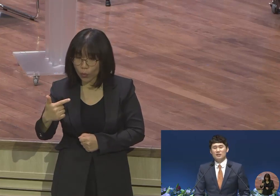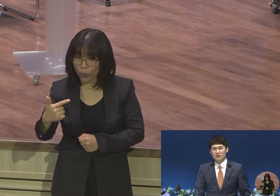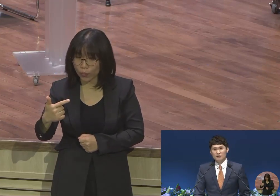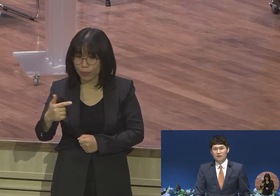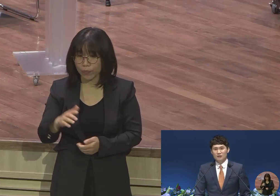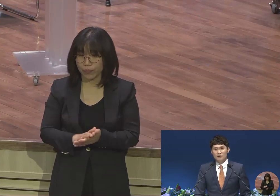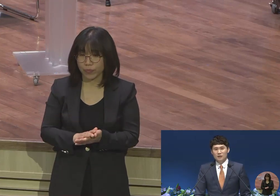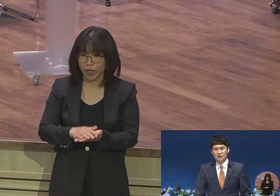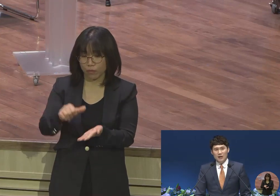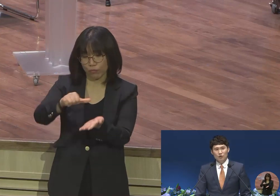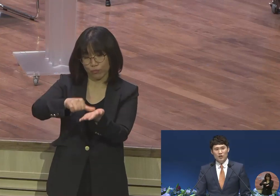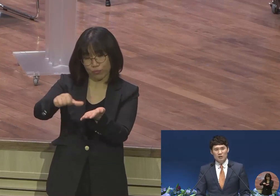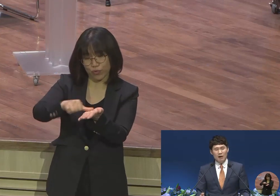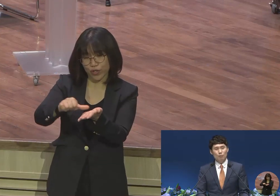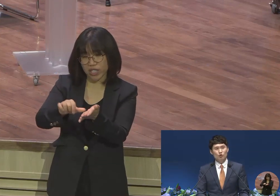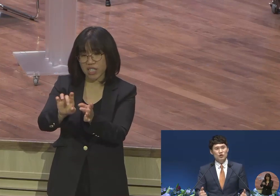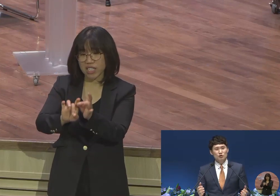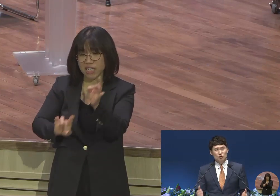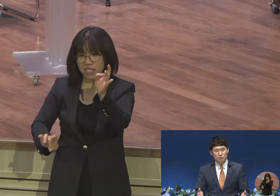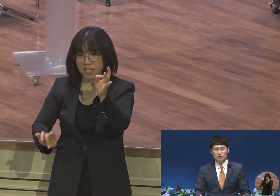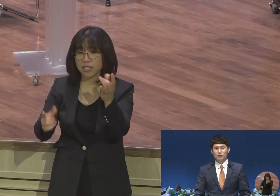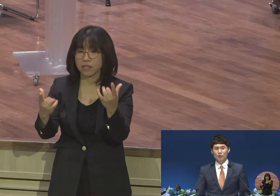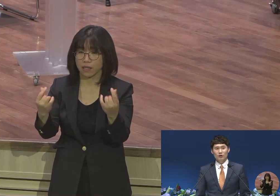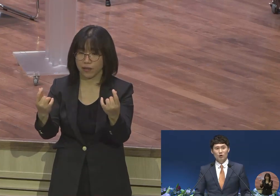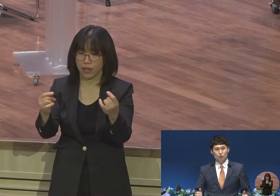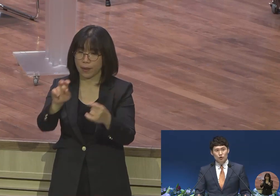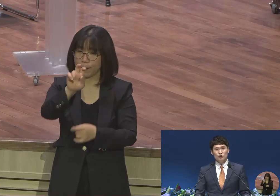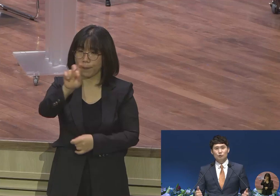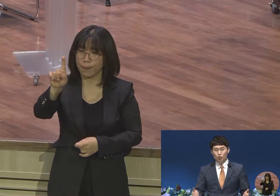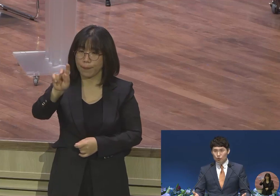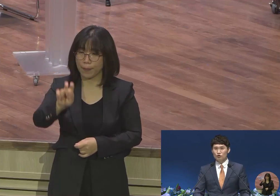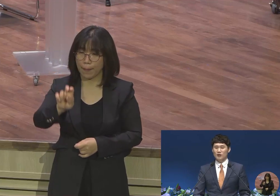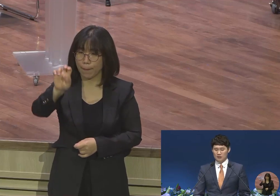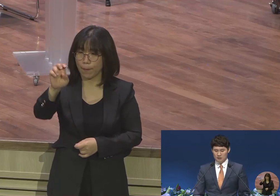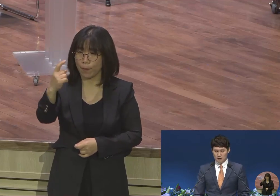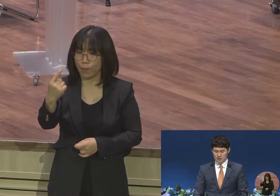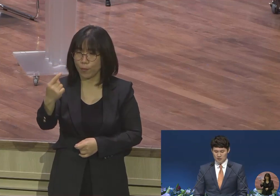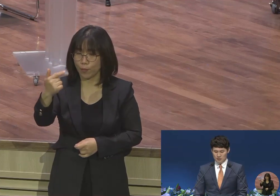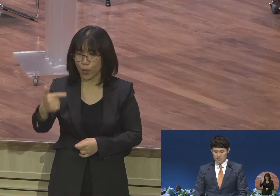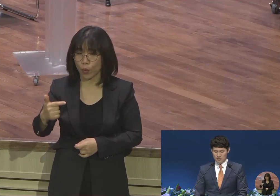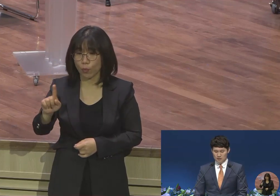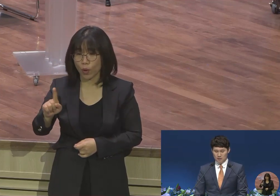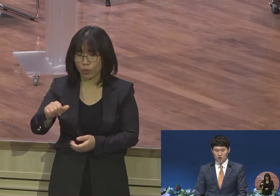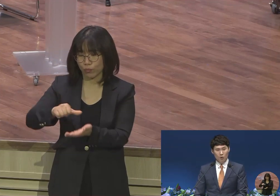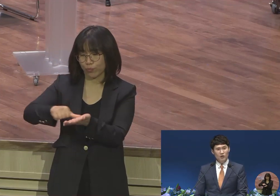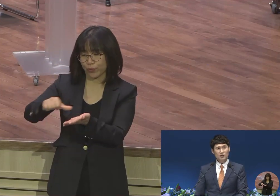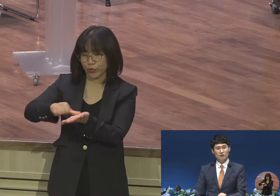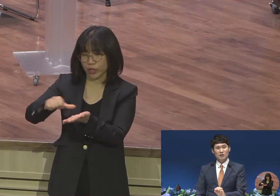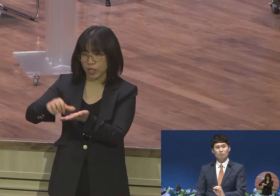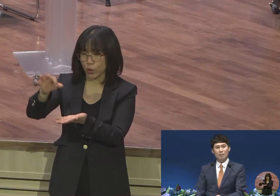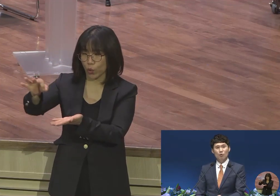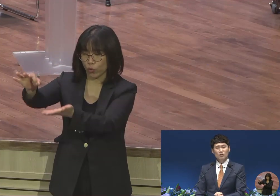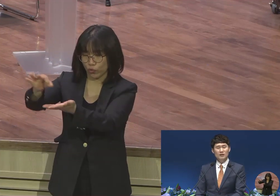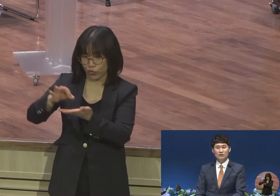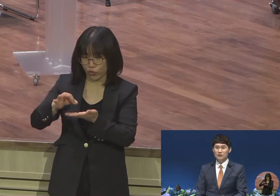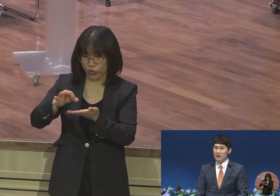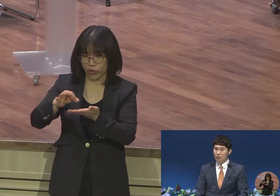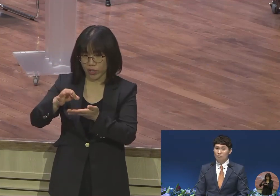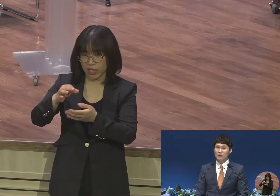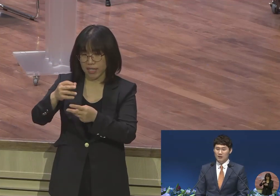사람들이 이 만몬을 신으로 섬겼습니다 왜? 물질과 돈을 주니까 머니는 만몬이라는 단어에서 나온 겁니다